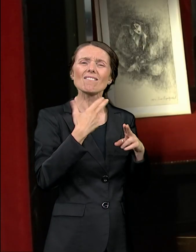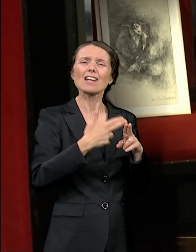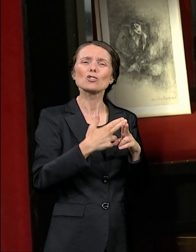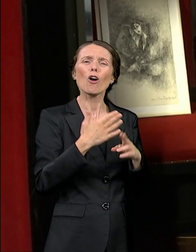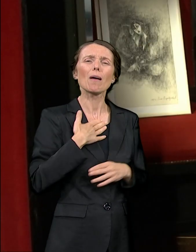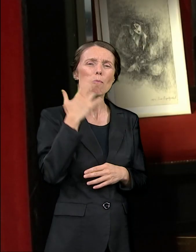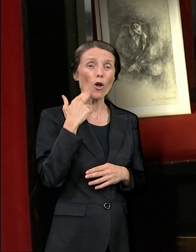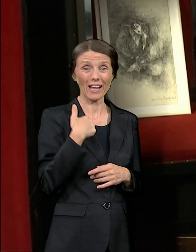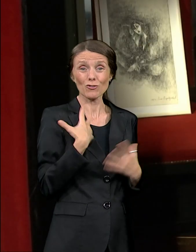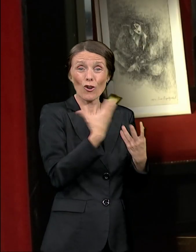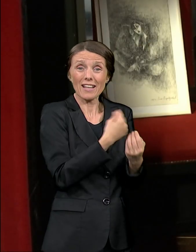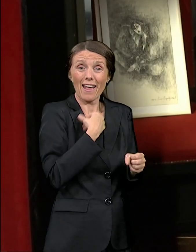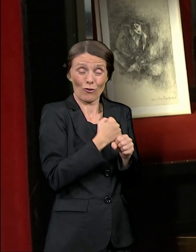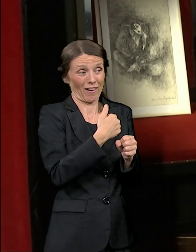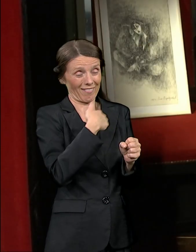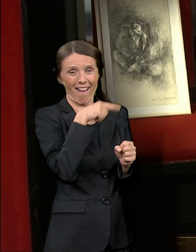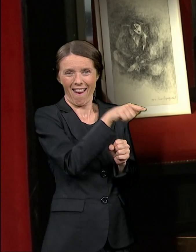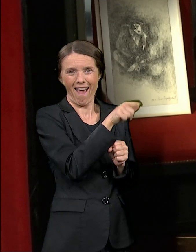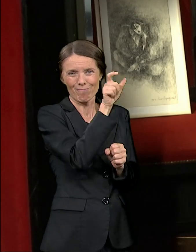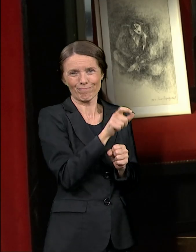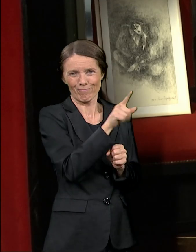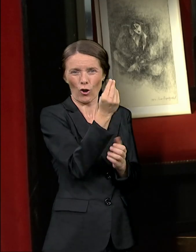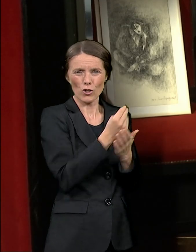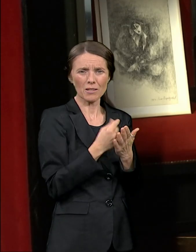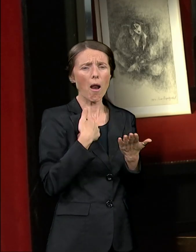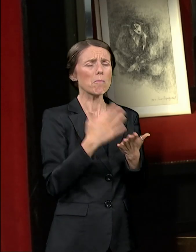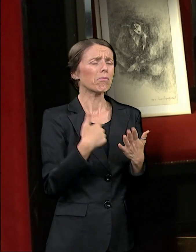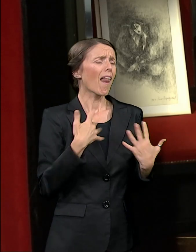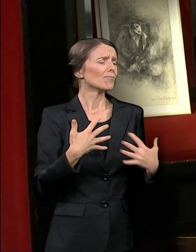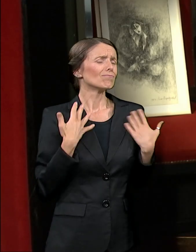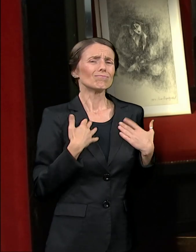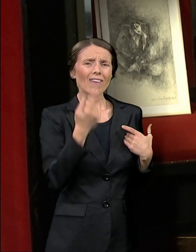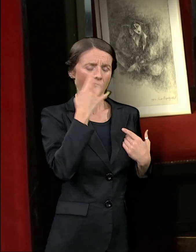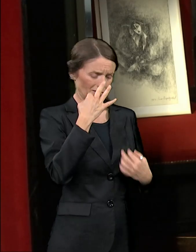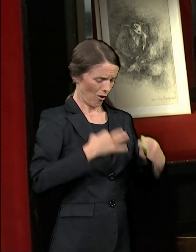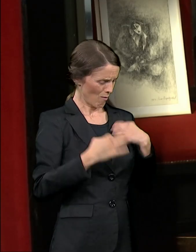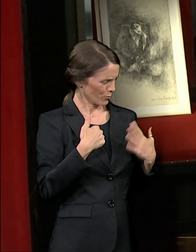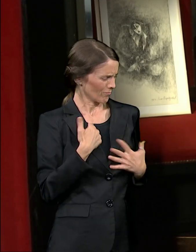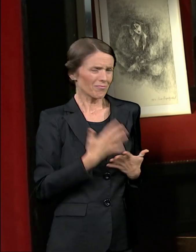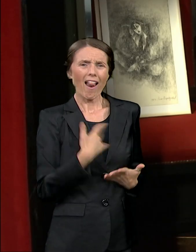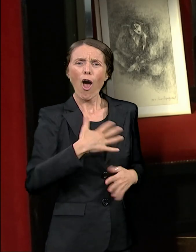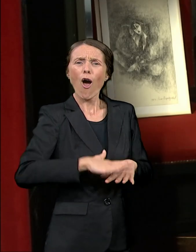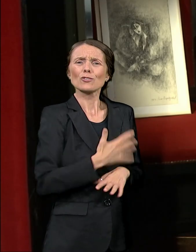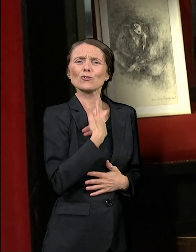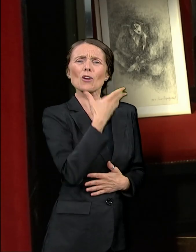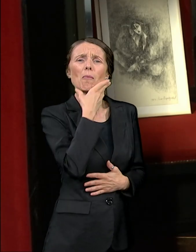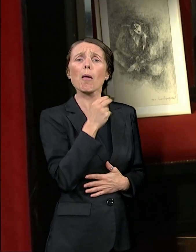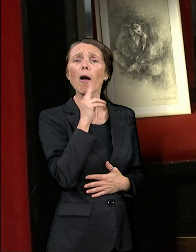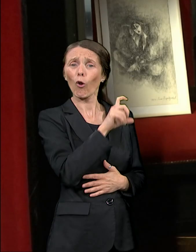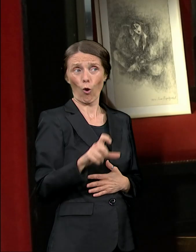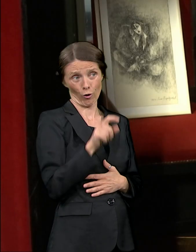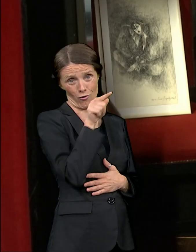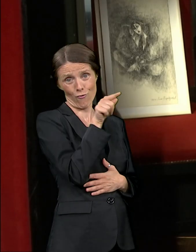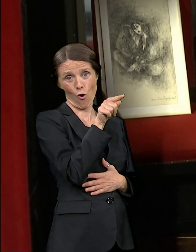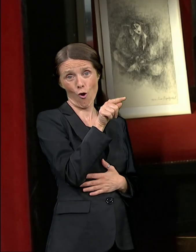jako srećna. Meni sam bila lepa, a direktno je kriva buca. Ona tako